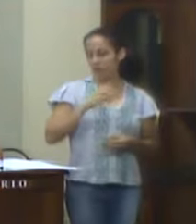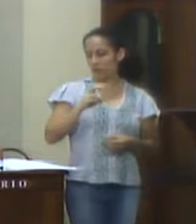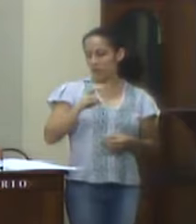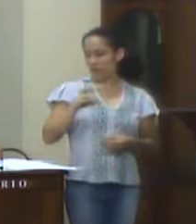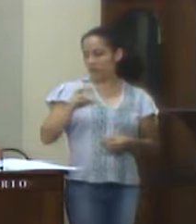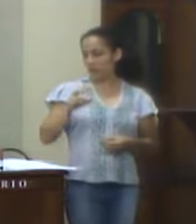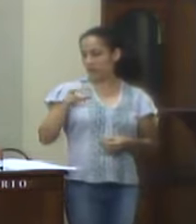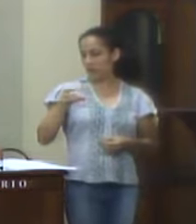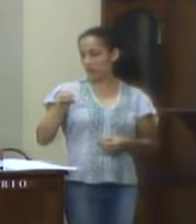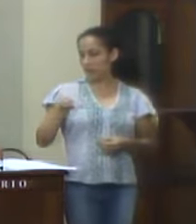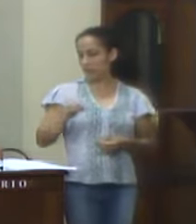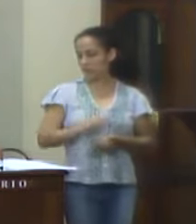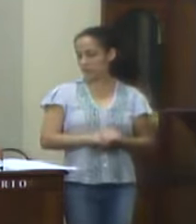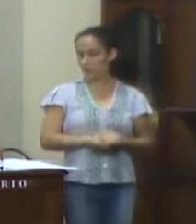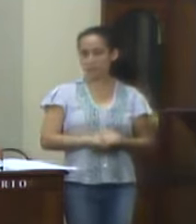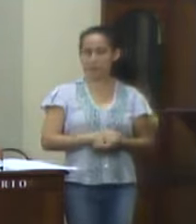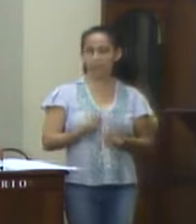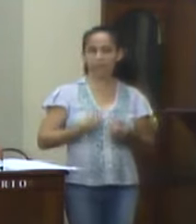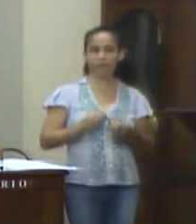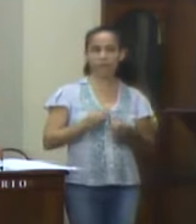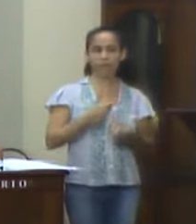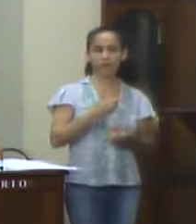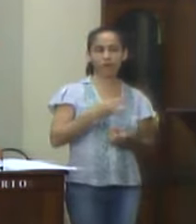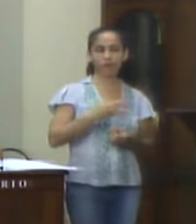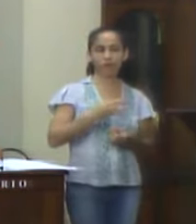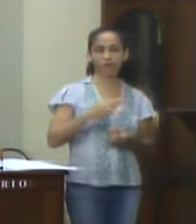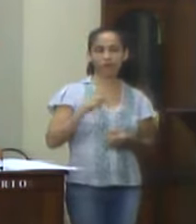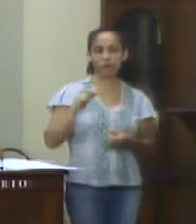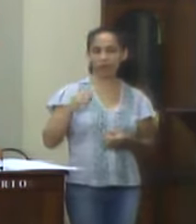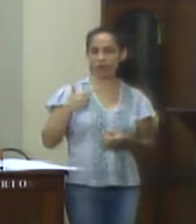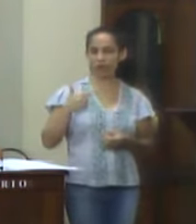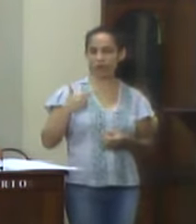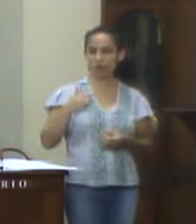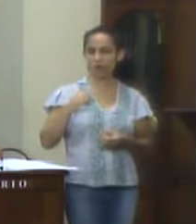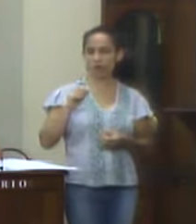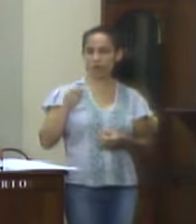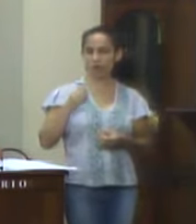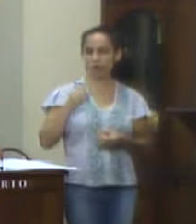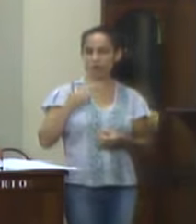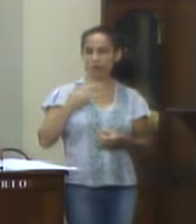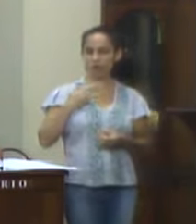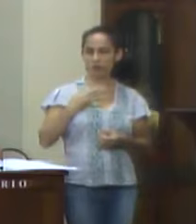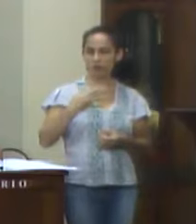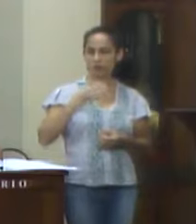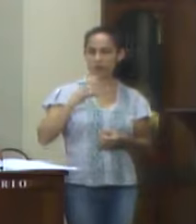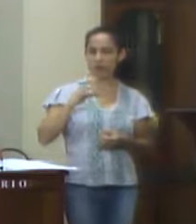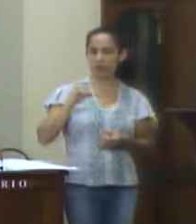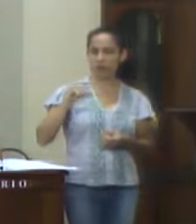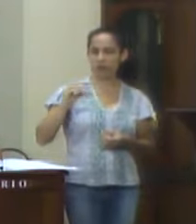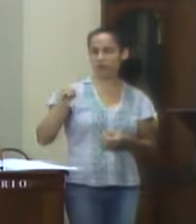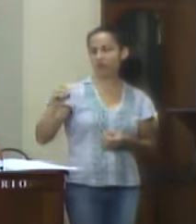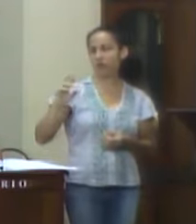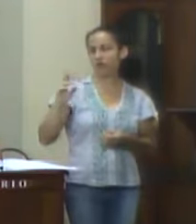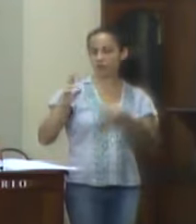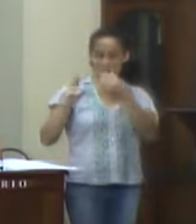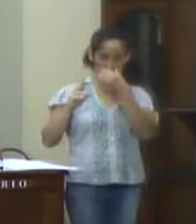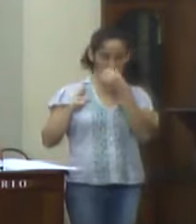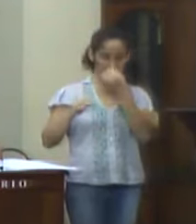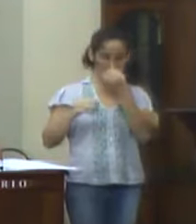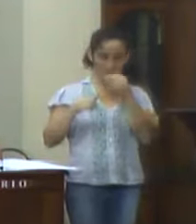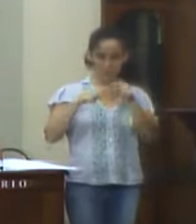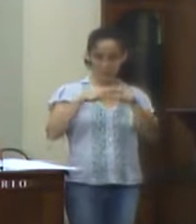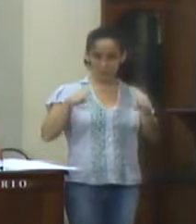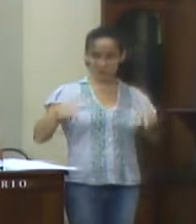Código 710-302-24, Com o valor de 12.400 reais, Unidade